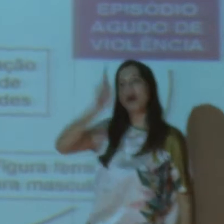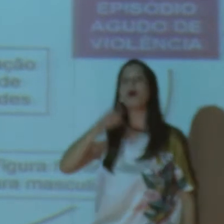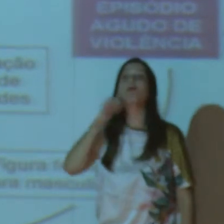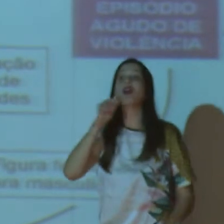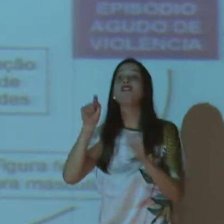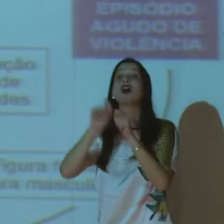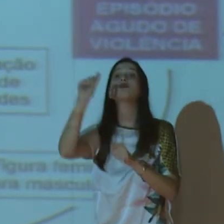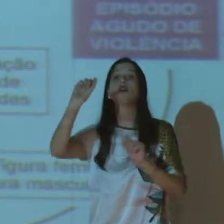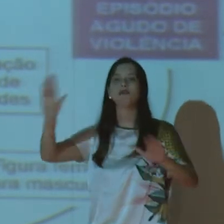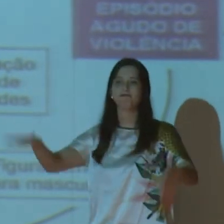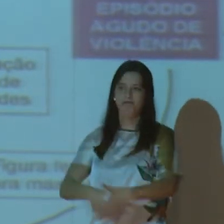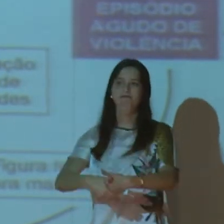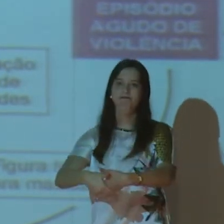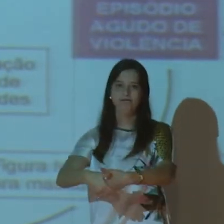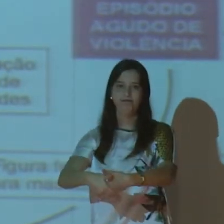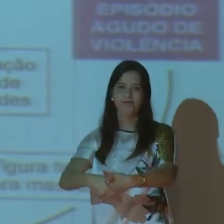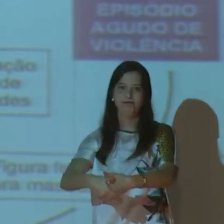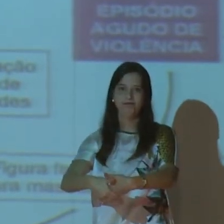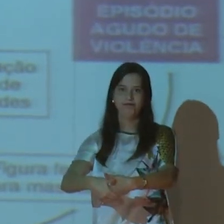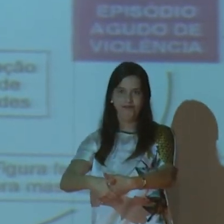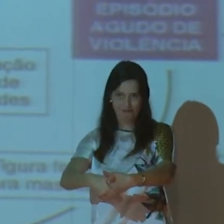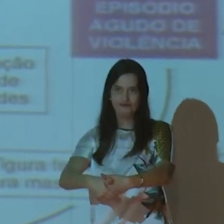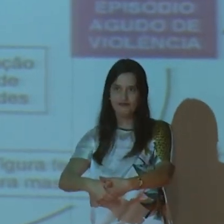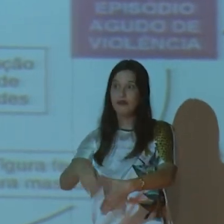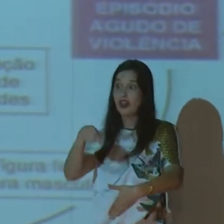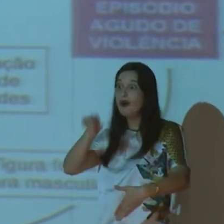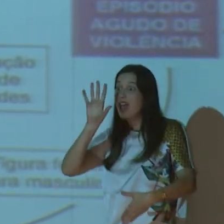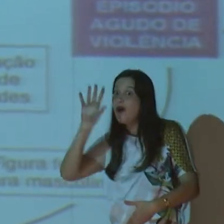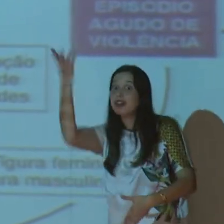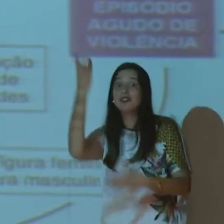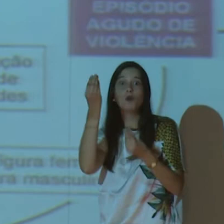onde a mulher precisa ser submissa ao homem, onde ela não pode responder, ela tem que aceitar.